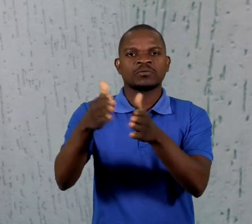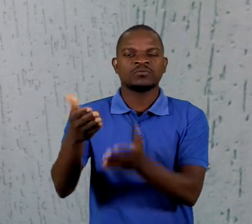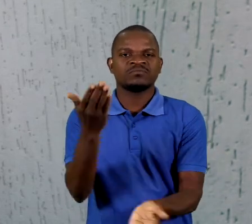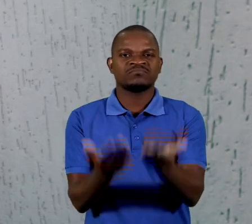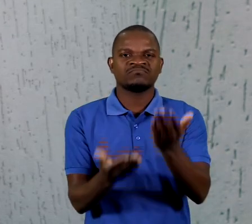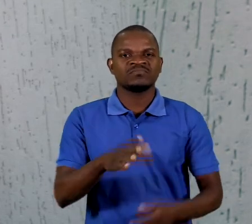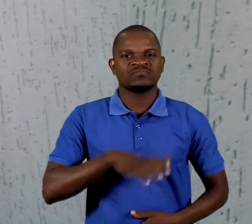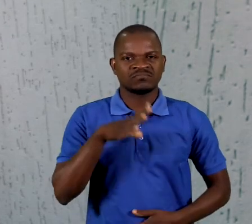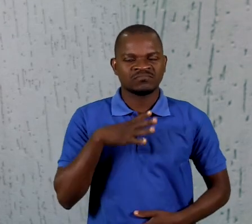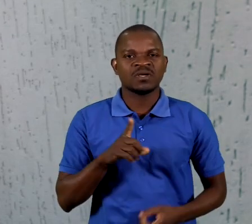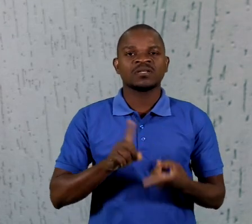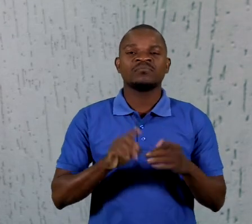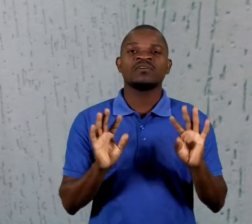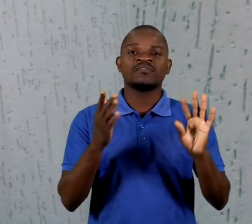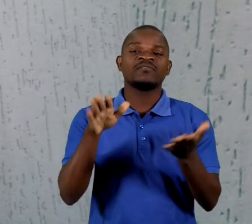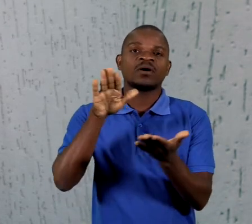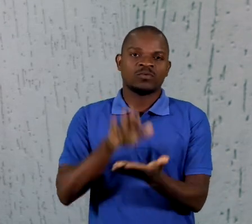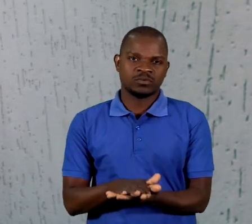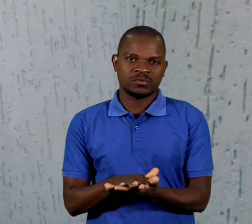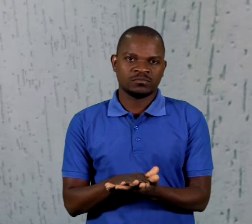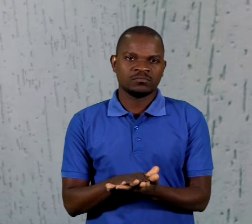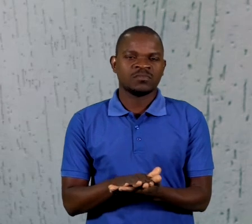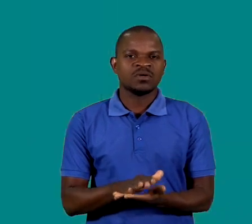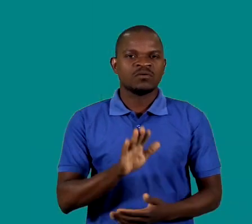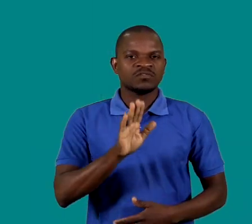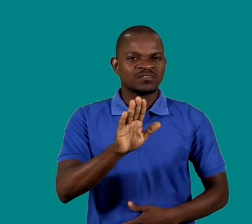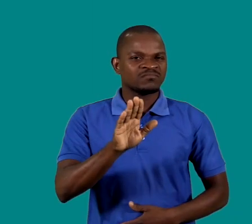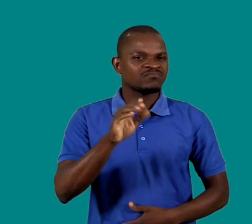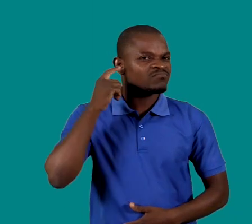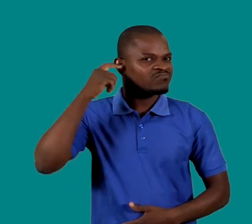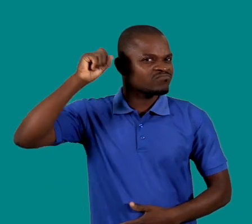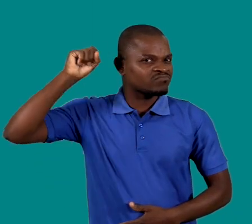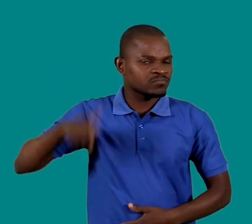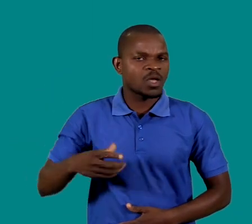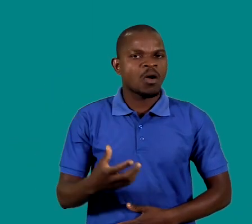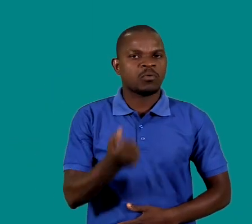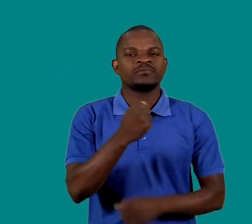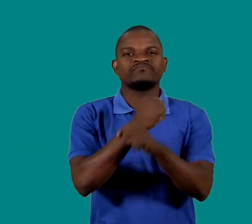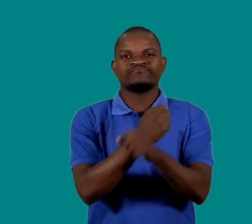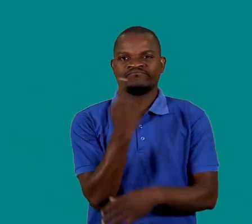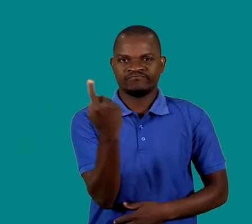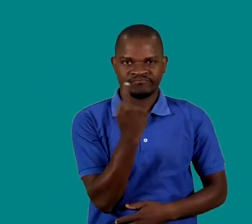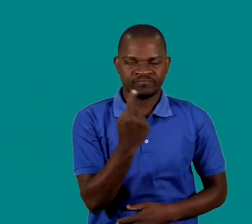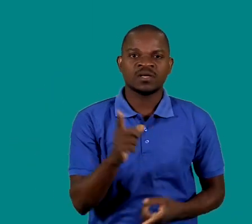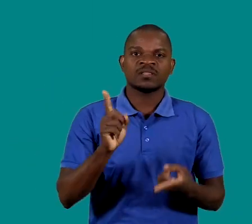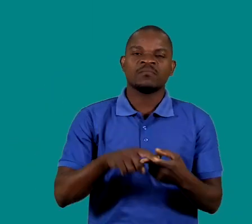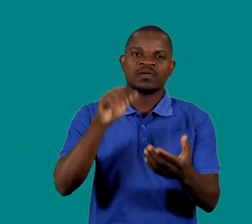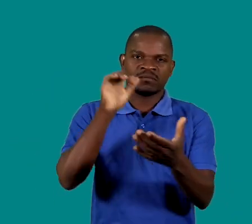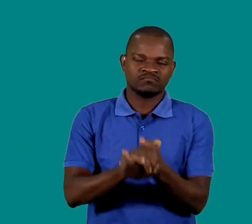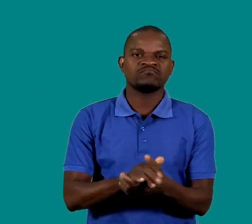localização, das condições de vida ou de outros fatores. O teu comportamento pode custar a tua vida, dos teus amigos e